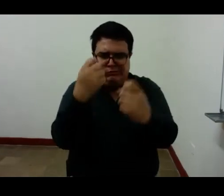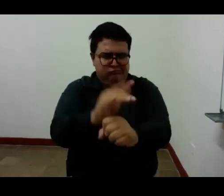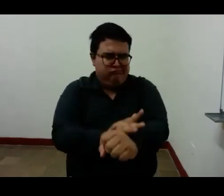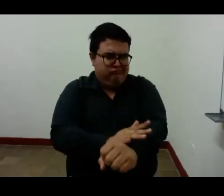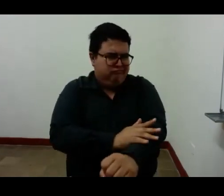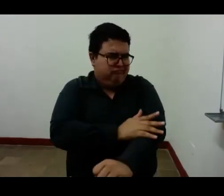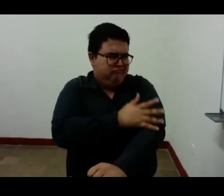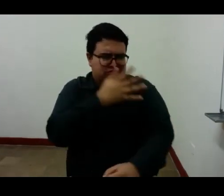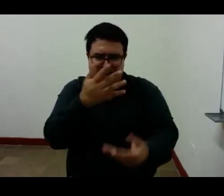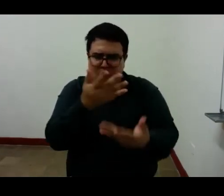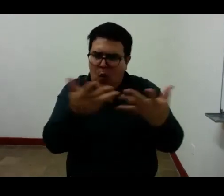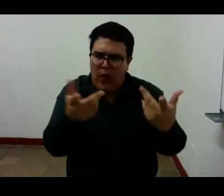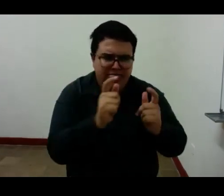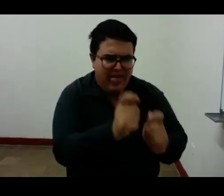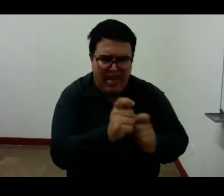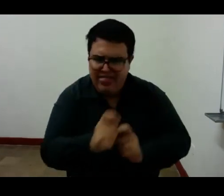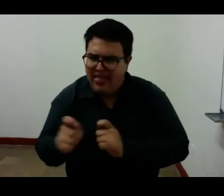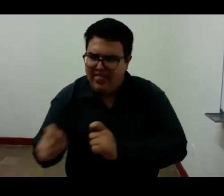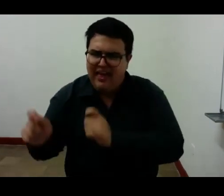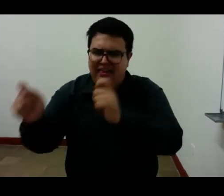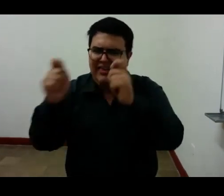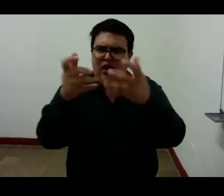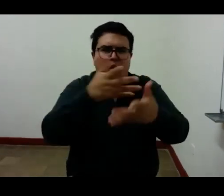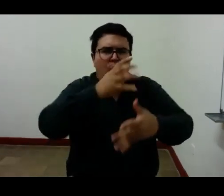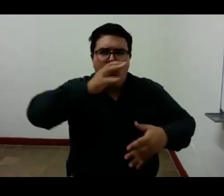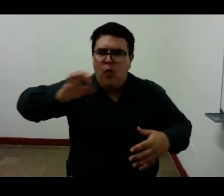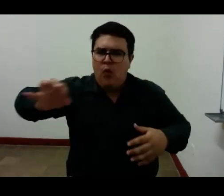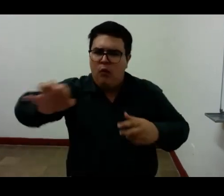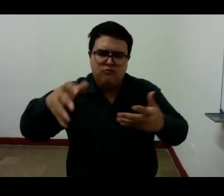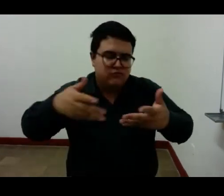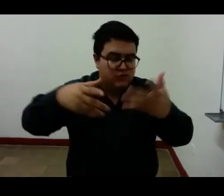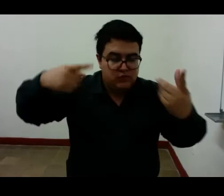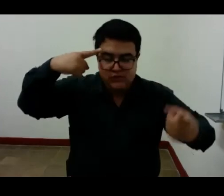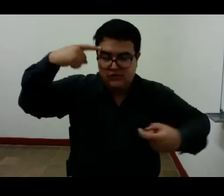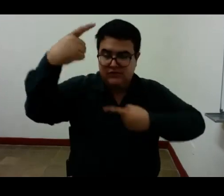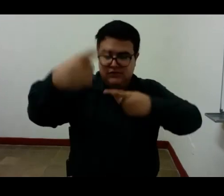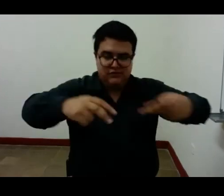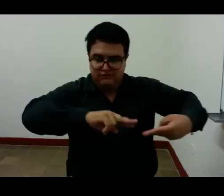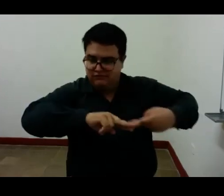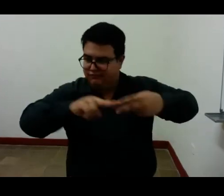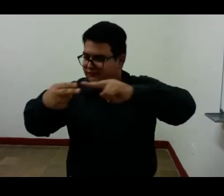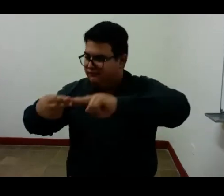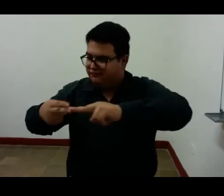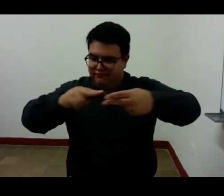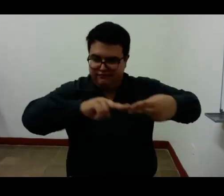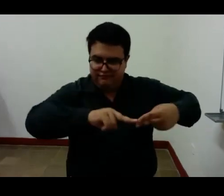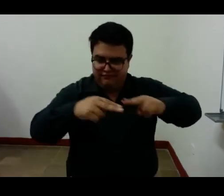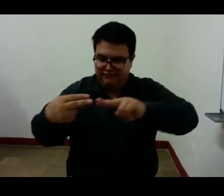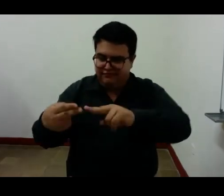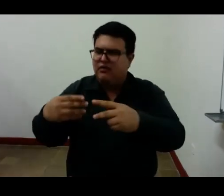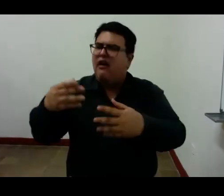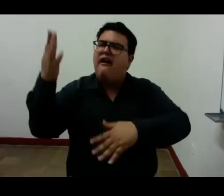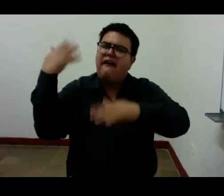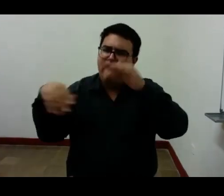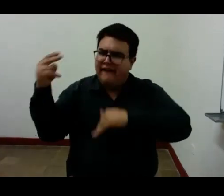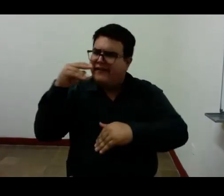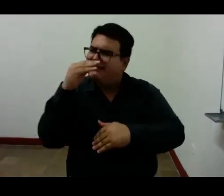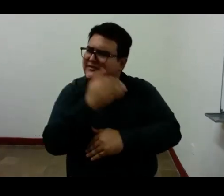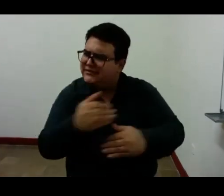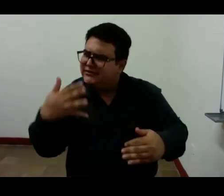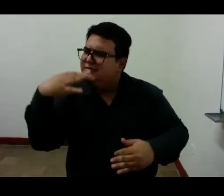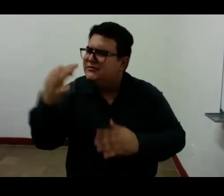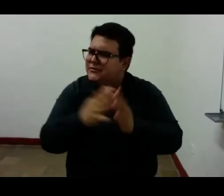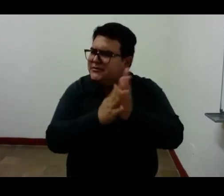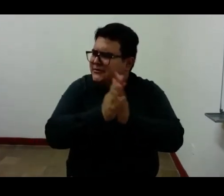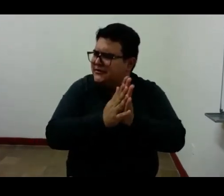las cosas ni las relaciones que los hombres se establecen entre ellas yo cuando era pequeño ponía muchas veces los